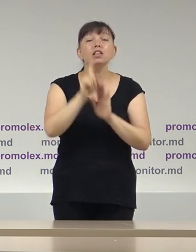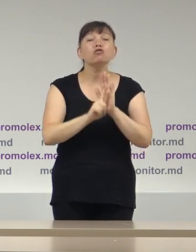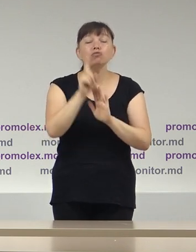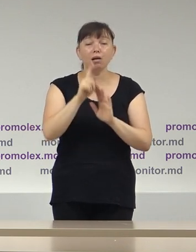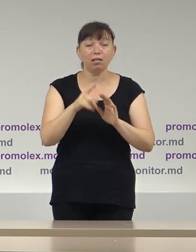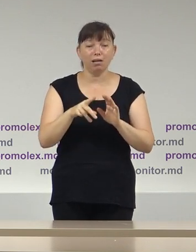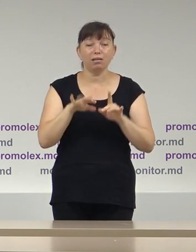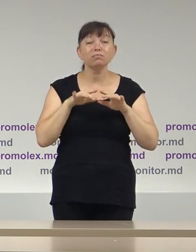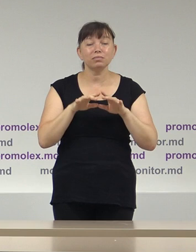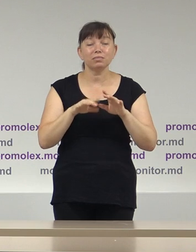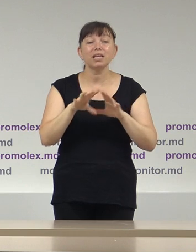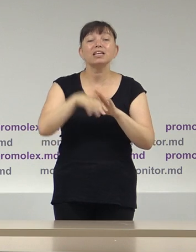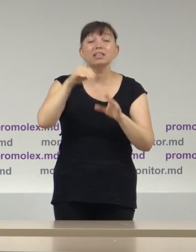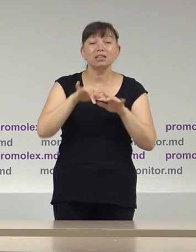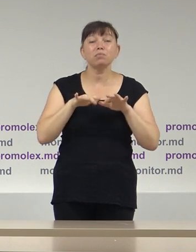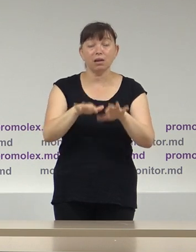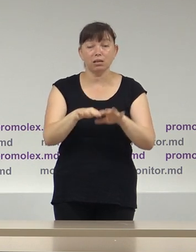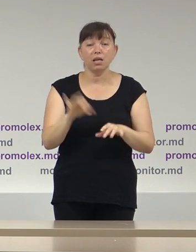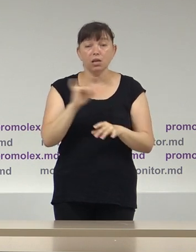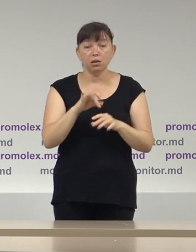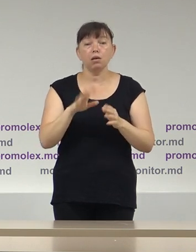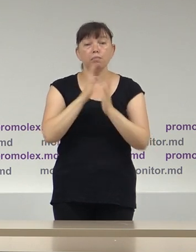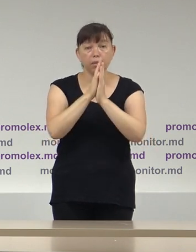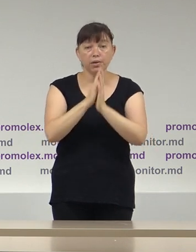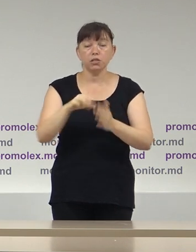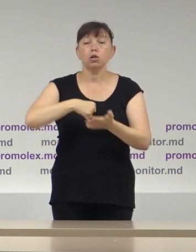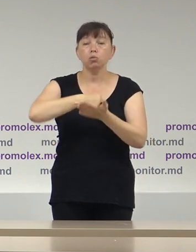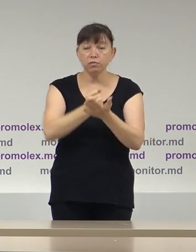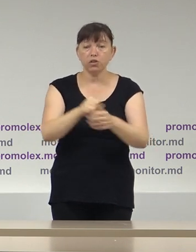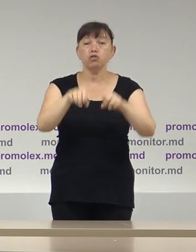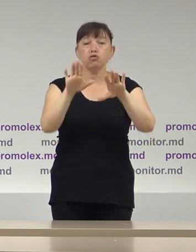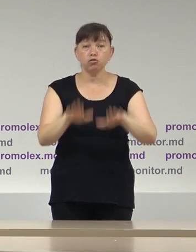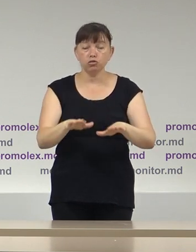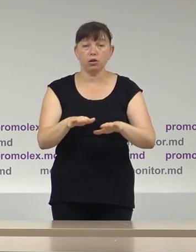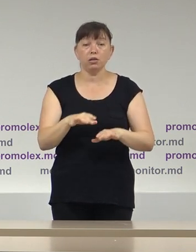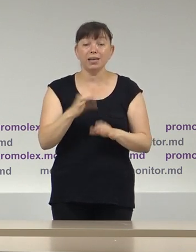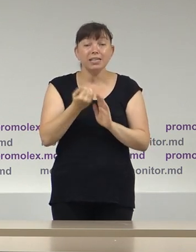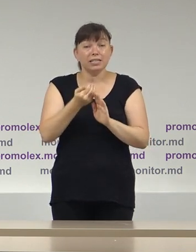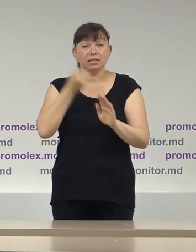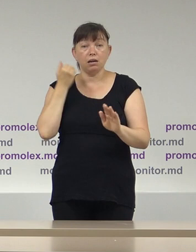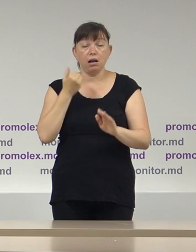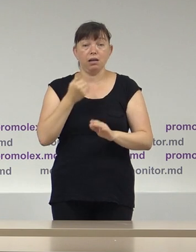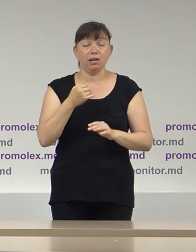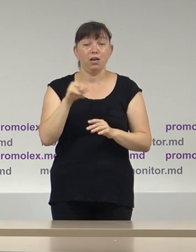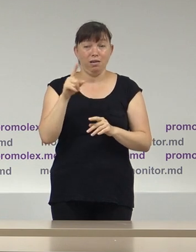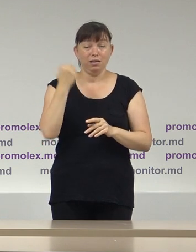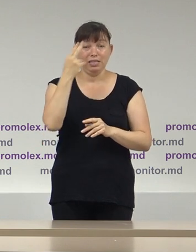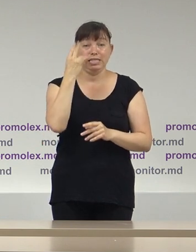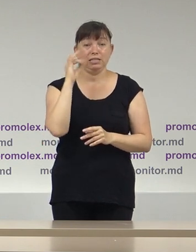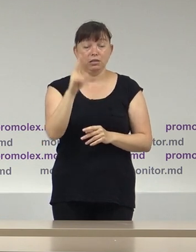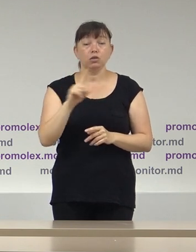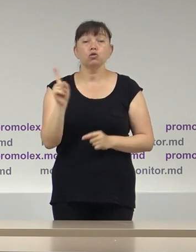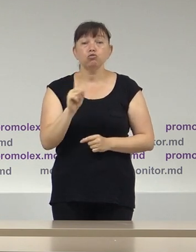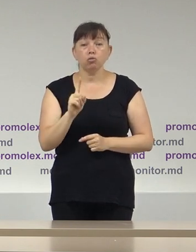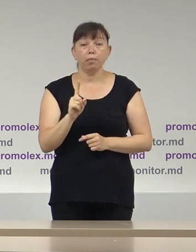campaniei electorale și a solicitat adoptarea unei cotărâri din timp de către Comisie Electorală Centrală